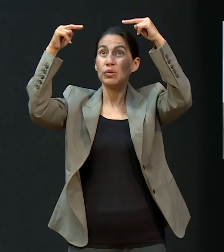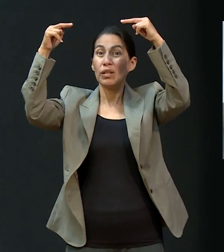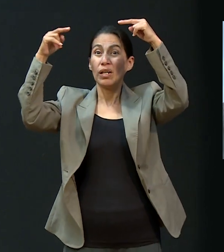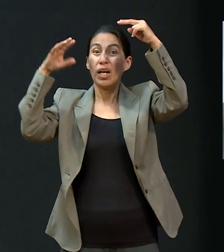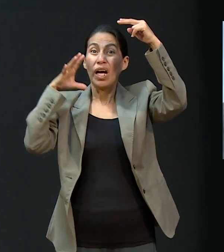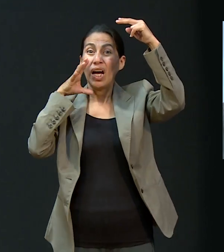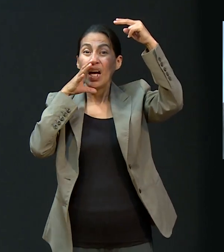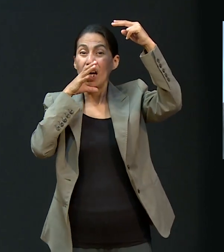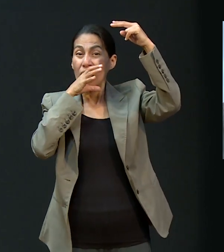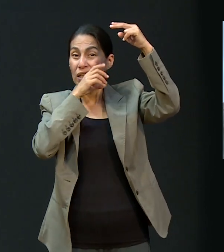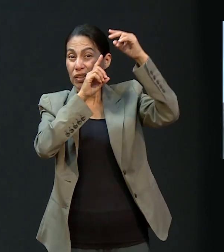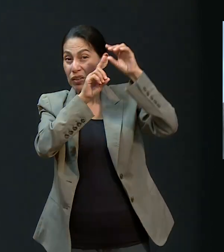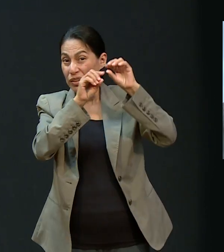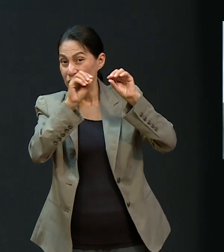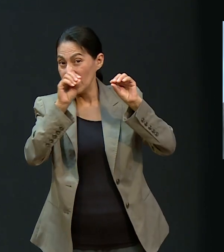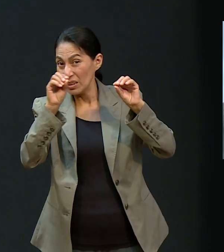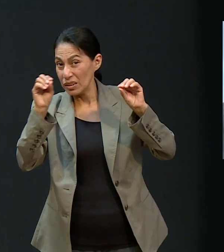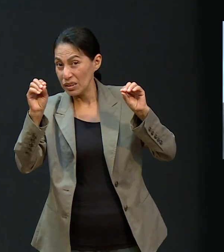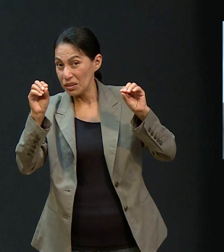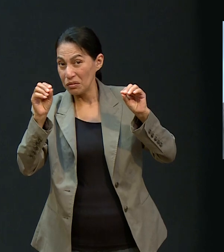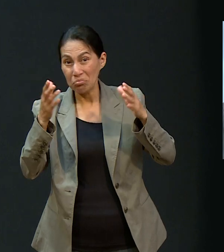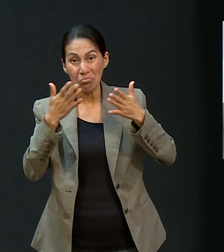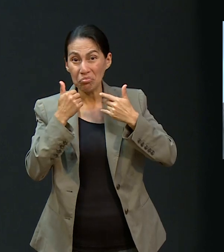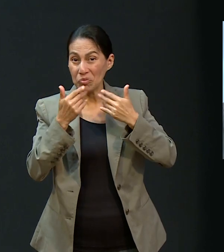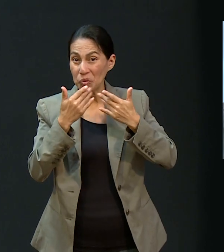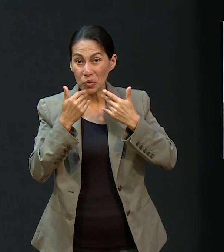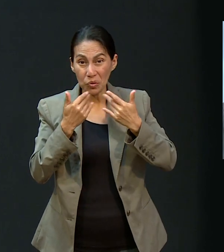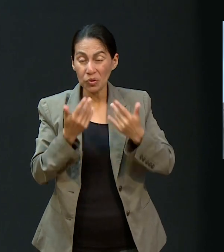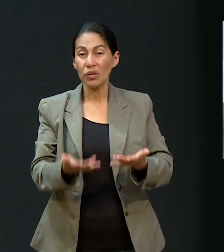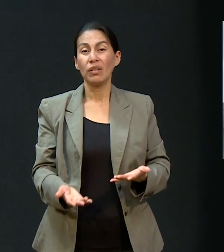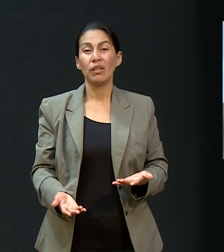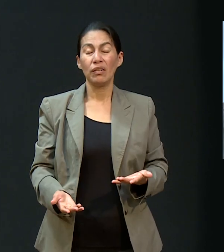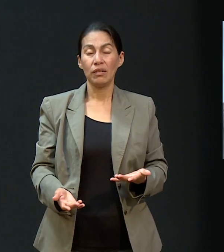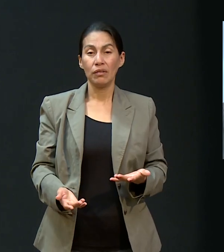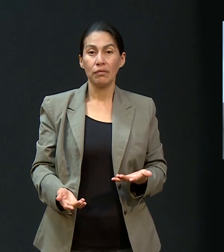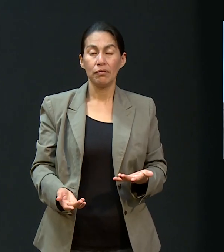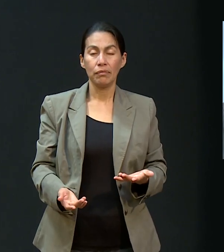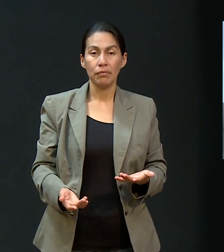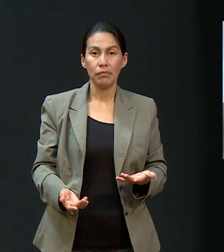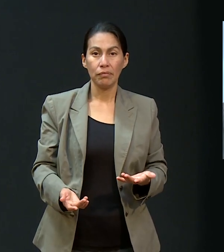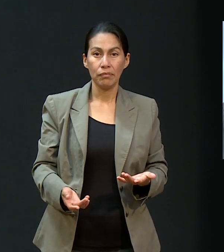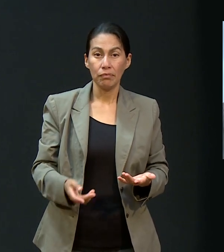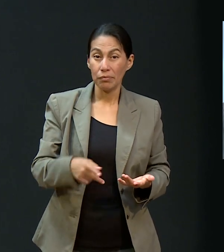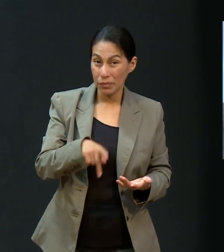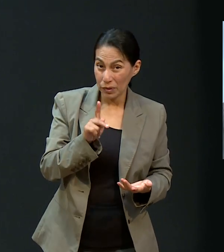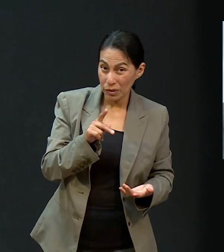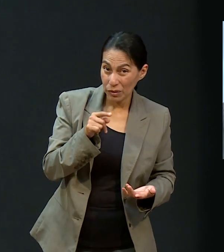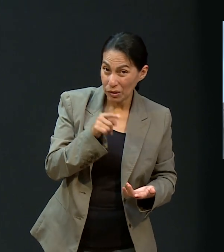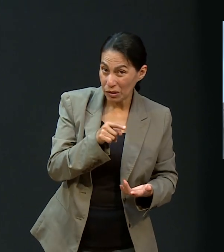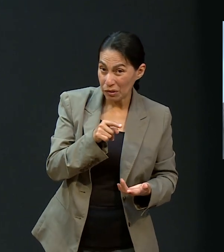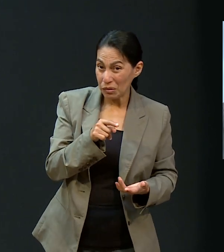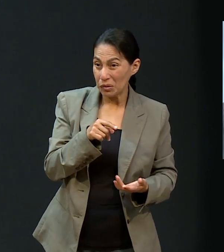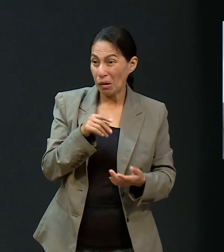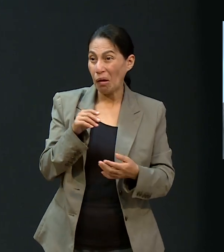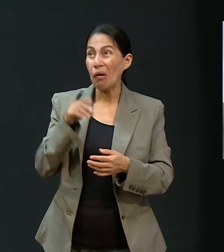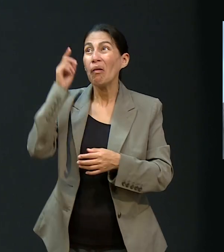desierto. Y Dios hablando y manifestándose en medio, pero estaban